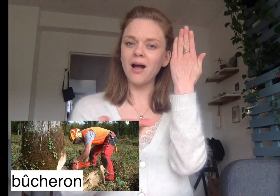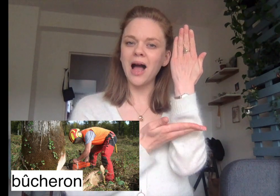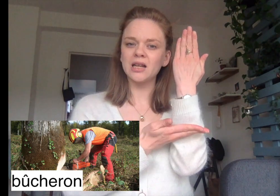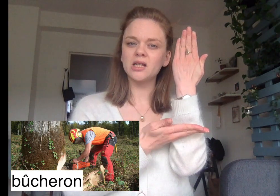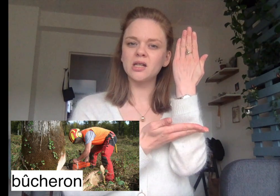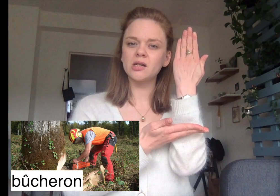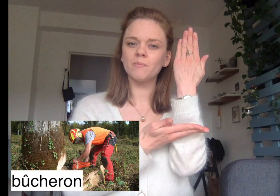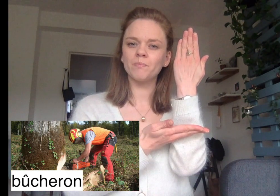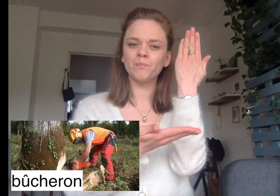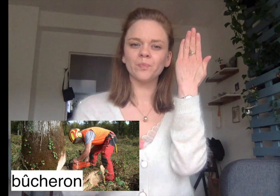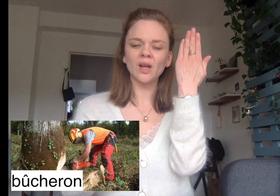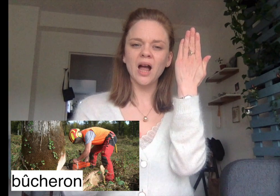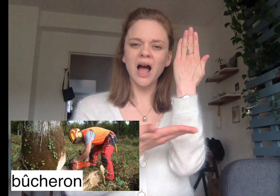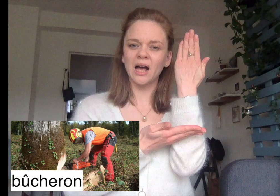H. H.